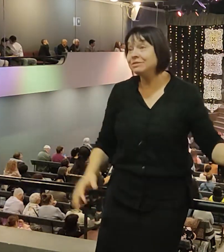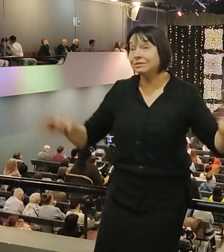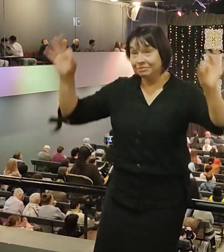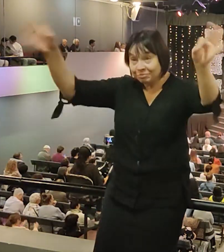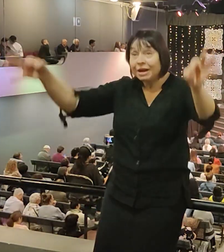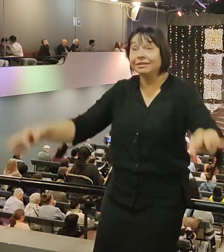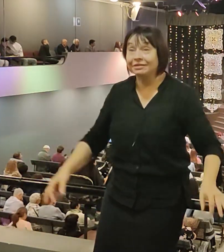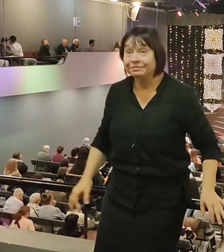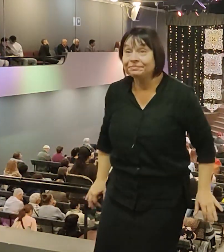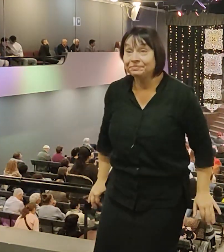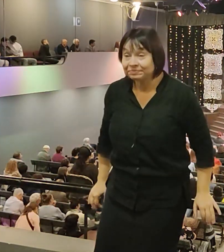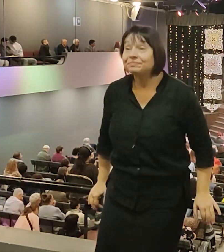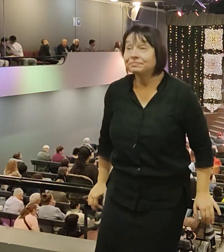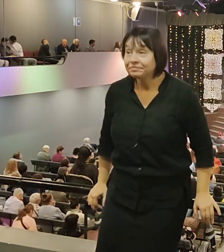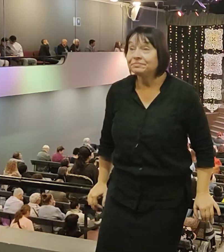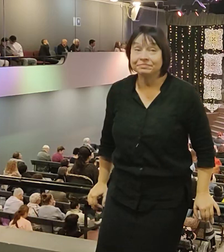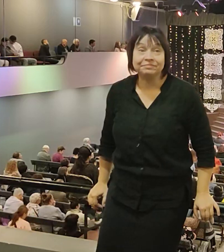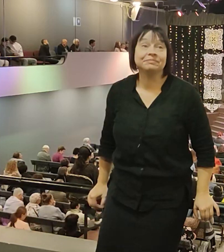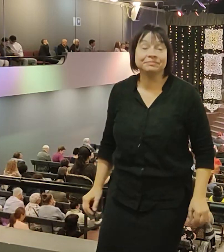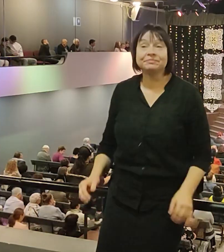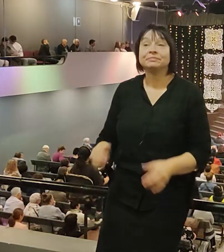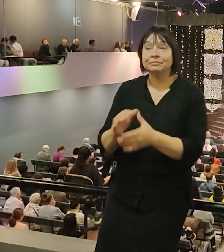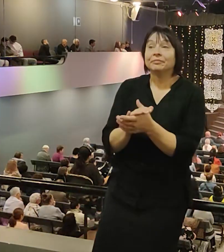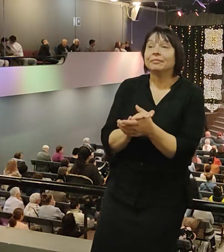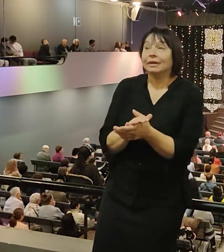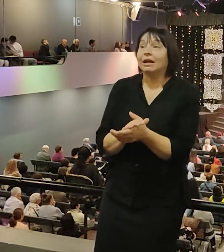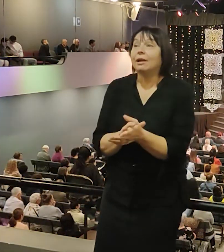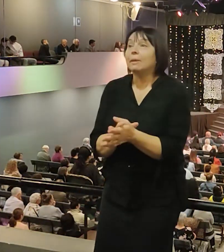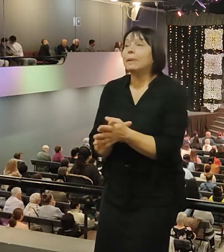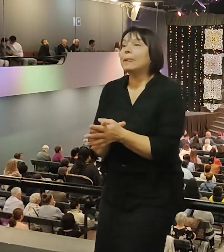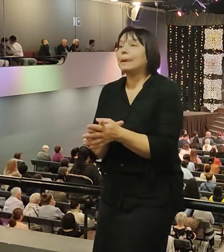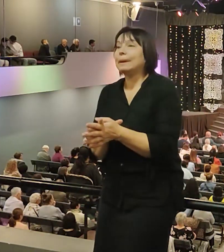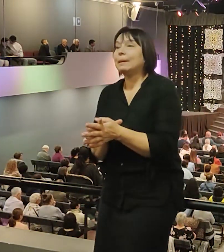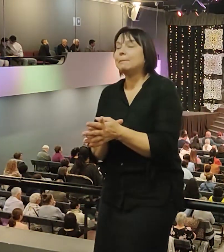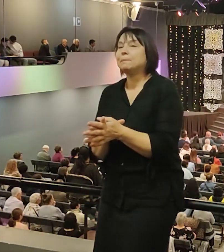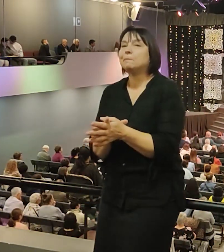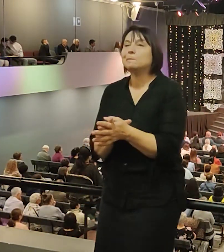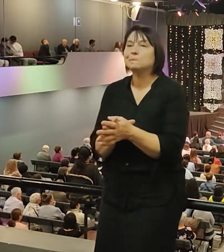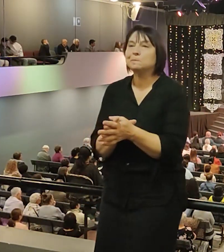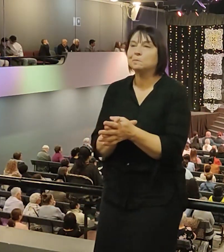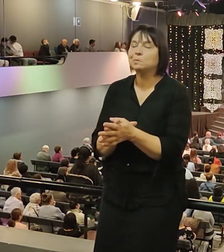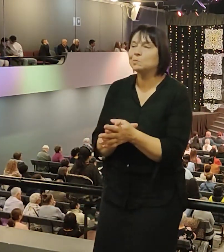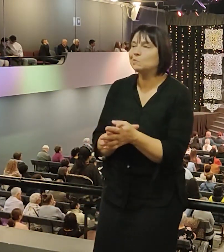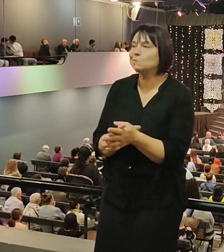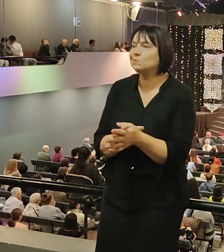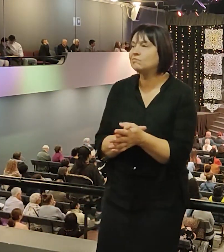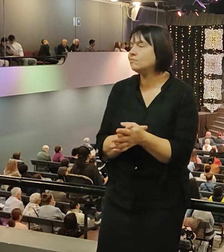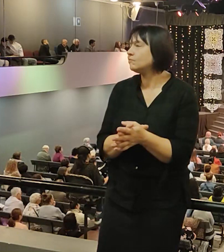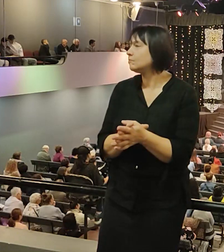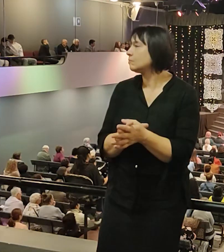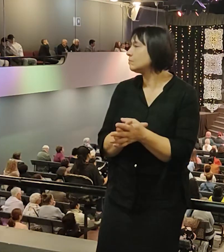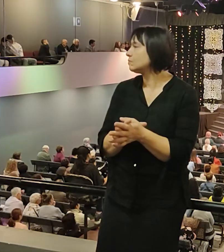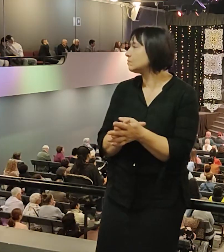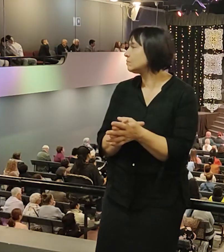И в такой тяжелой ситуации нашел Бог людей себе, которые взяли бы его сына и подостойно